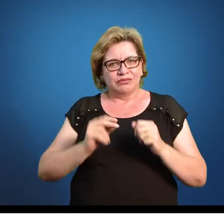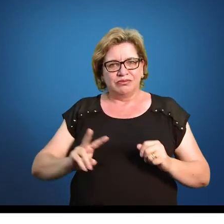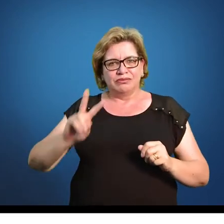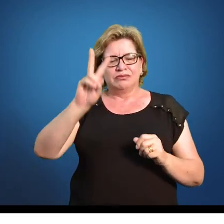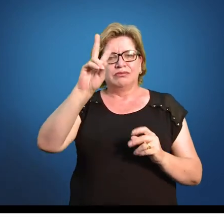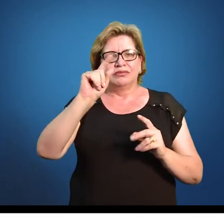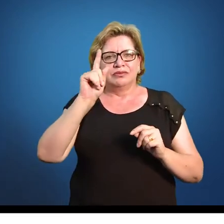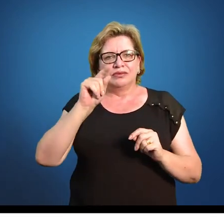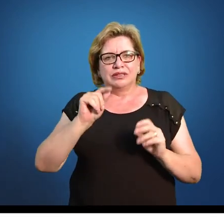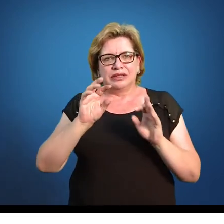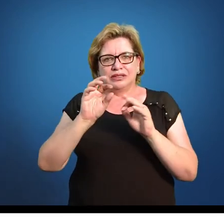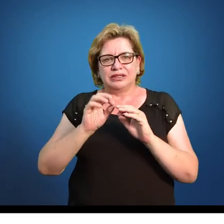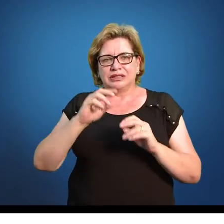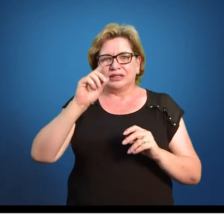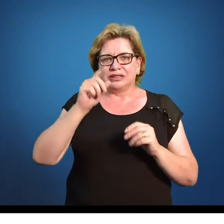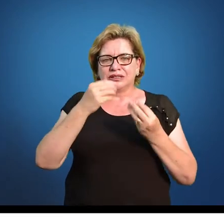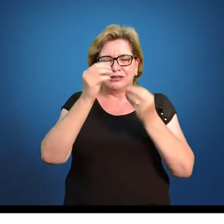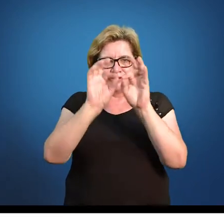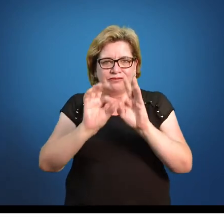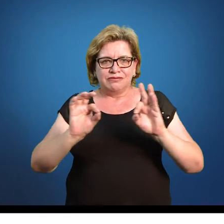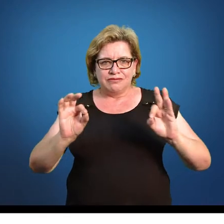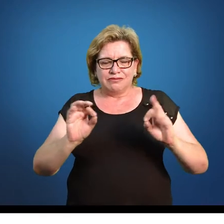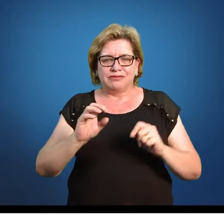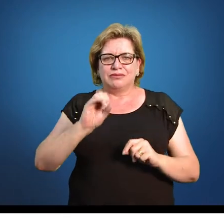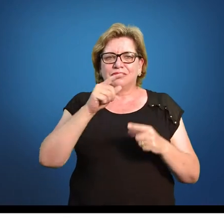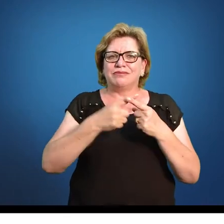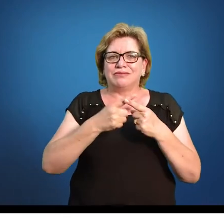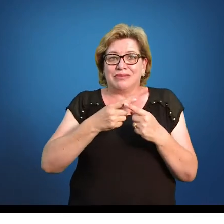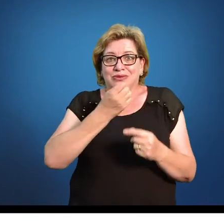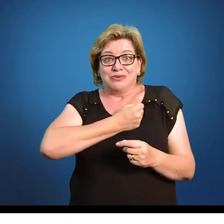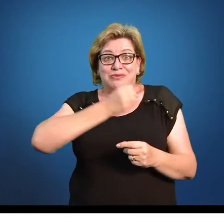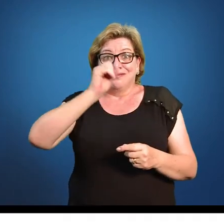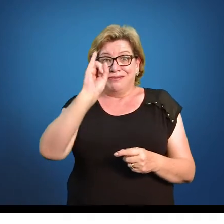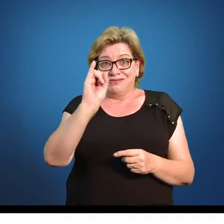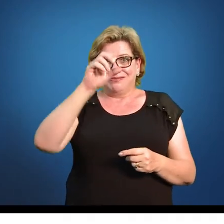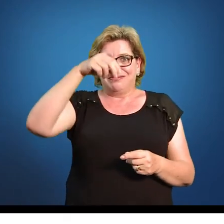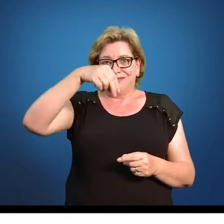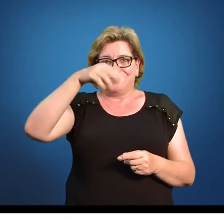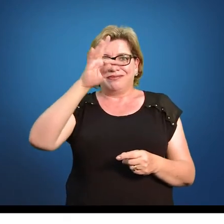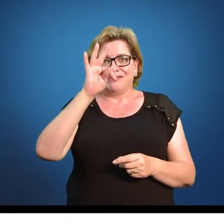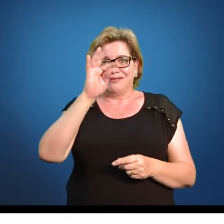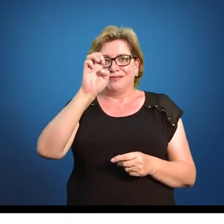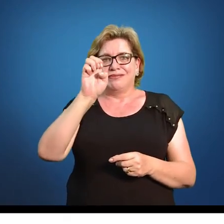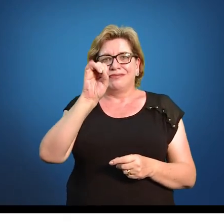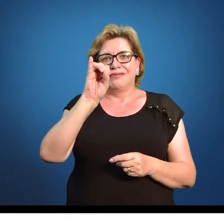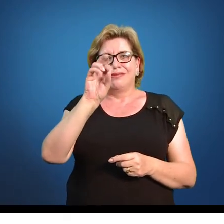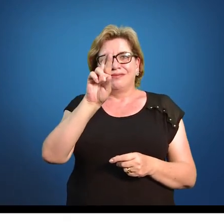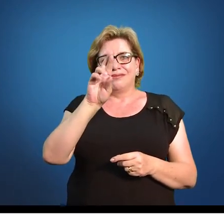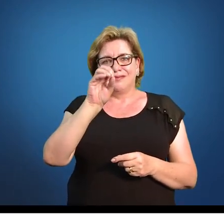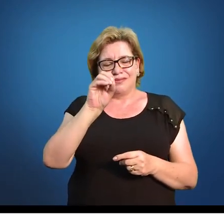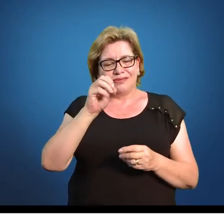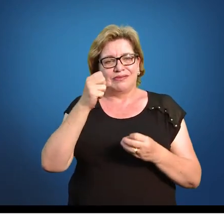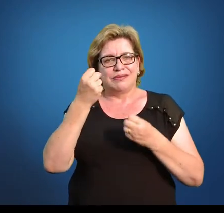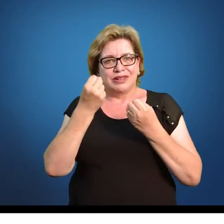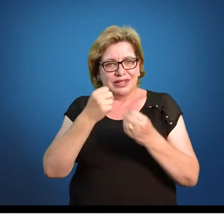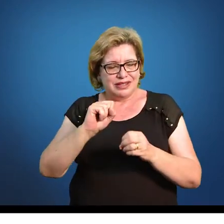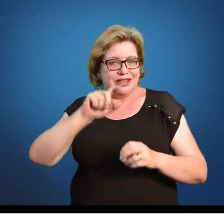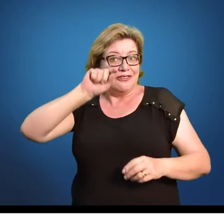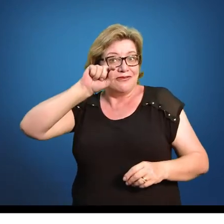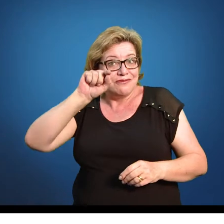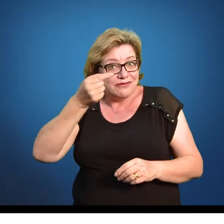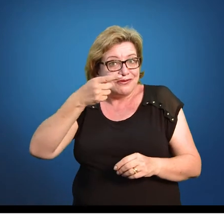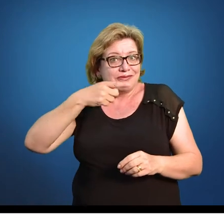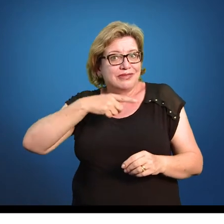são valores inteiros. Fica mais simples de fazer o cálculo, até de somar. Quando você não tiver valores inteiros, isso vai